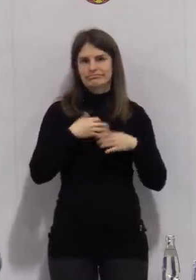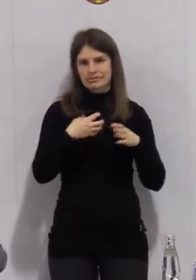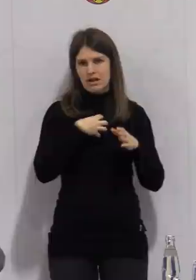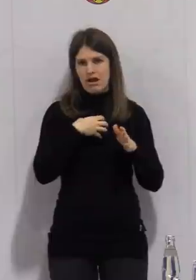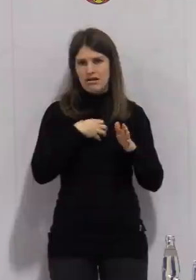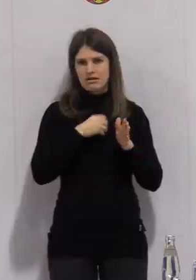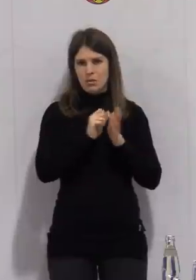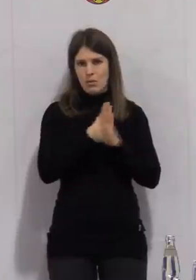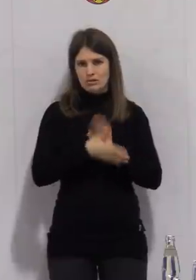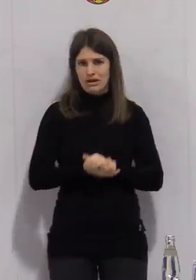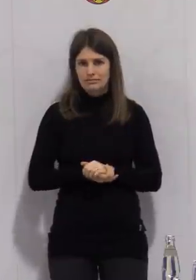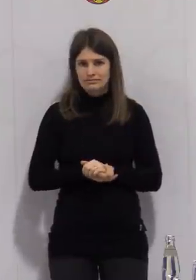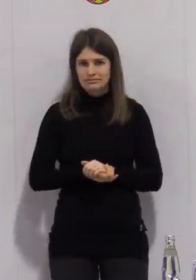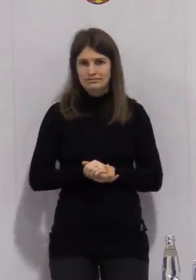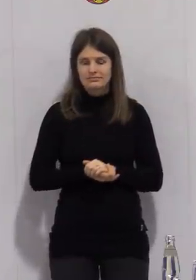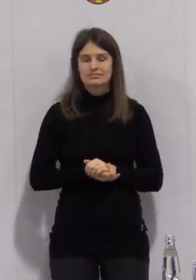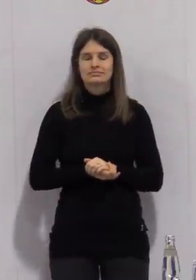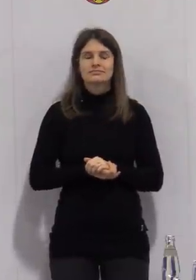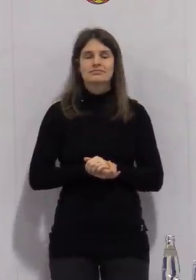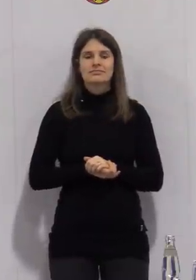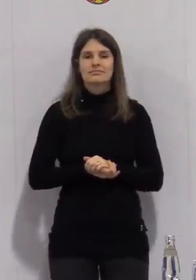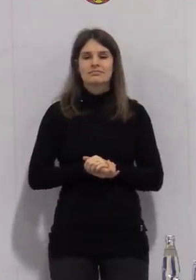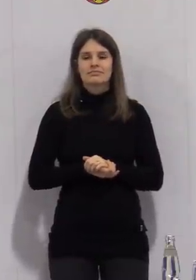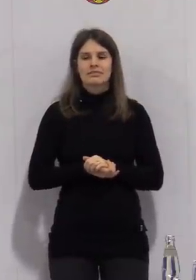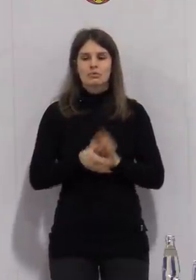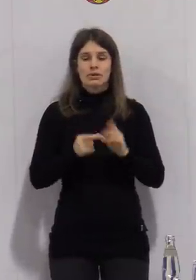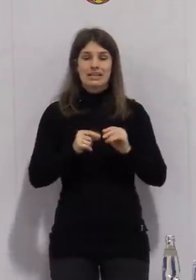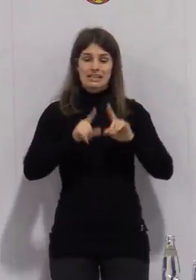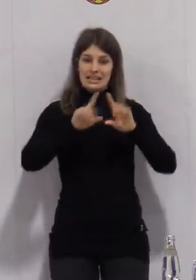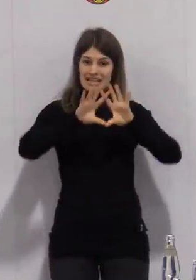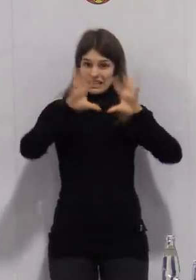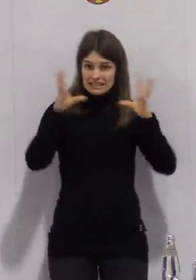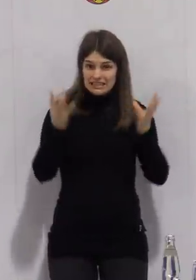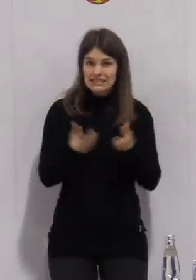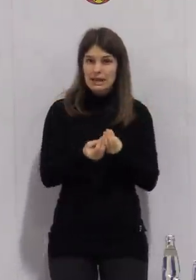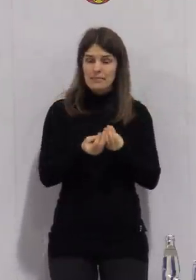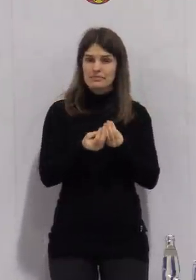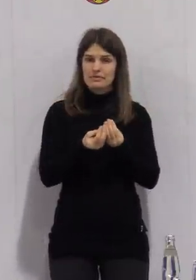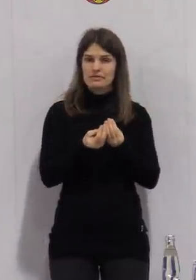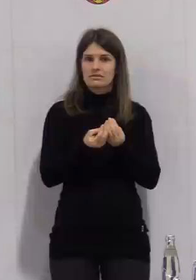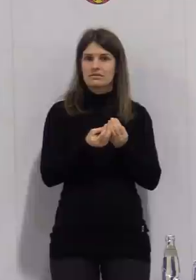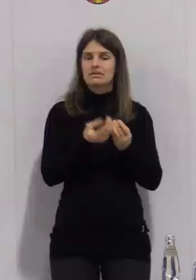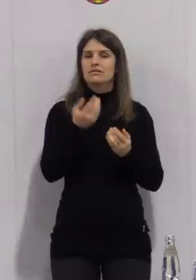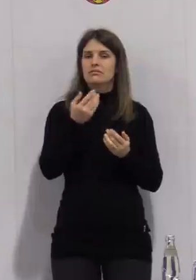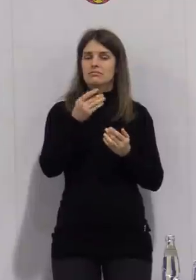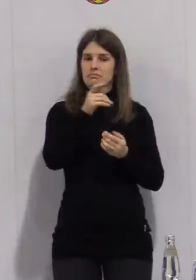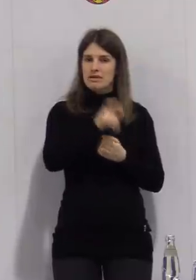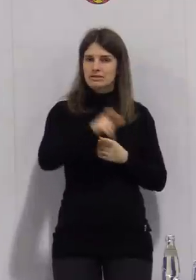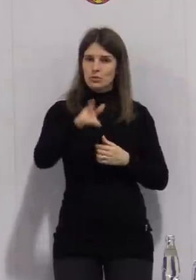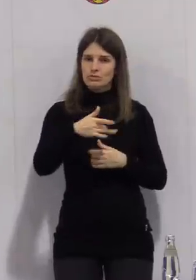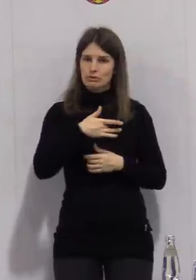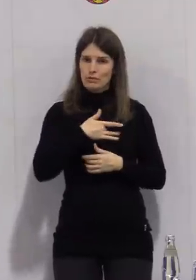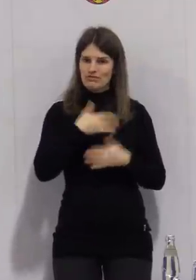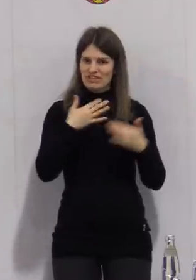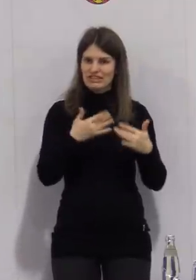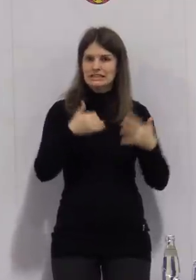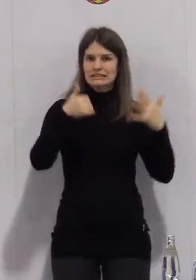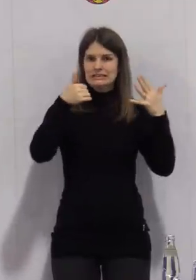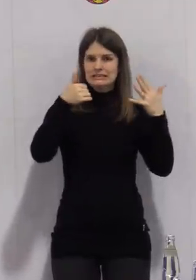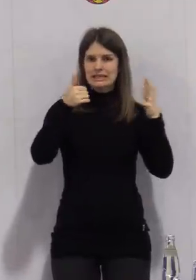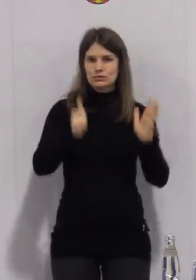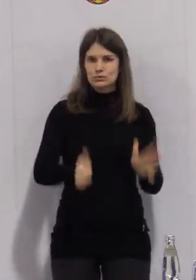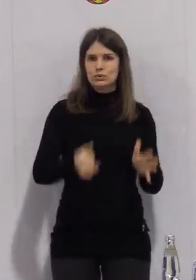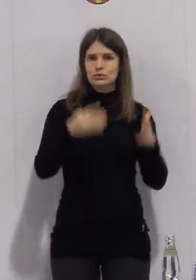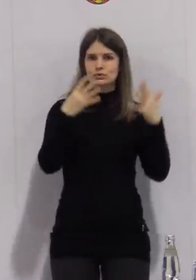damit insgesamt jetzt einen aktuellen Stand an infizierten Personen von 649.